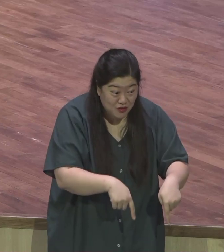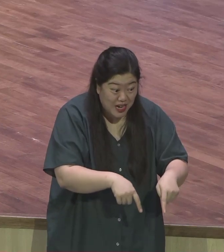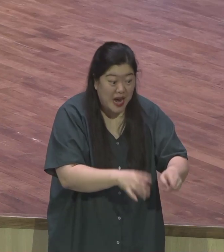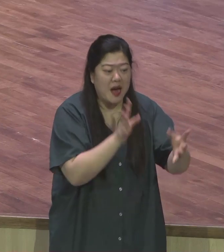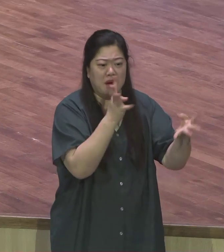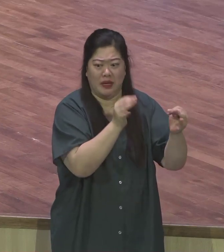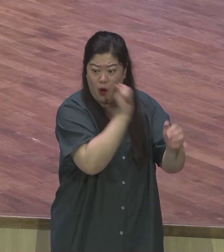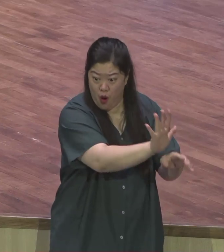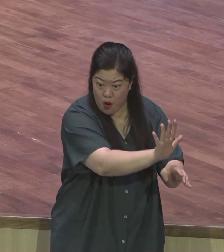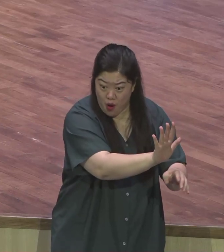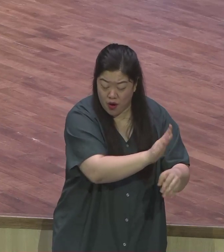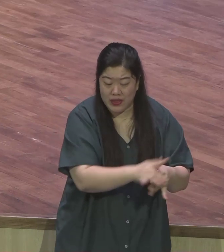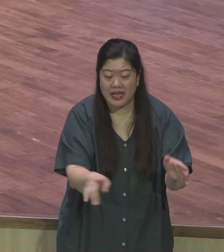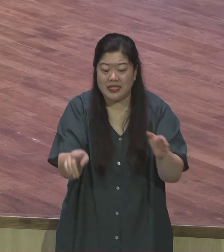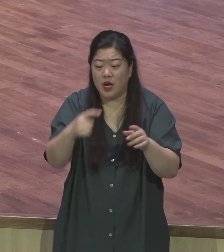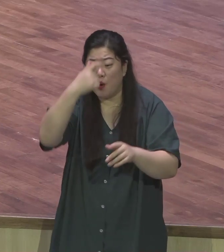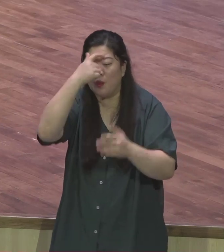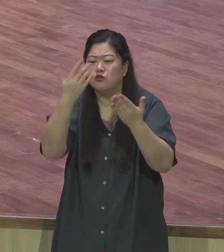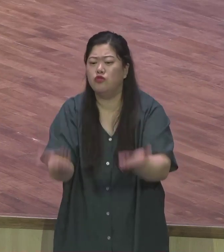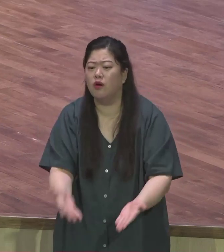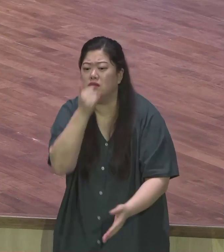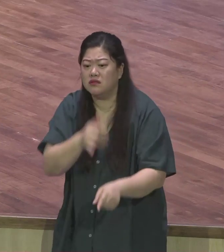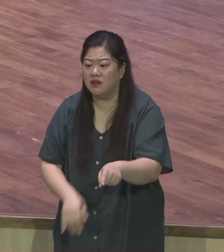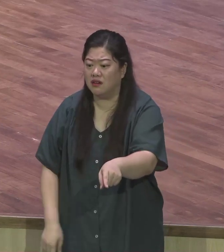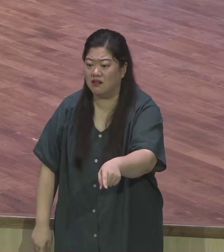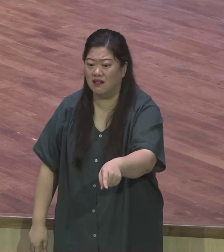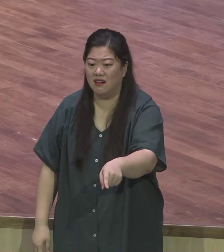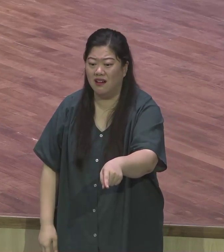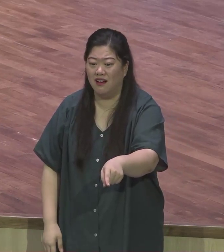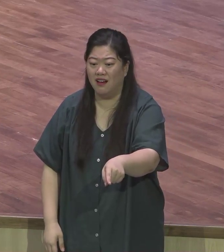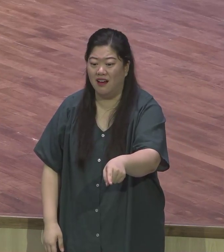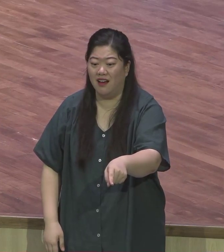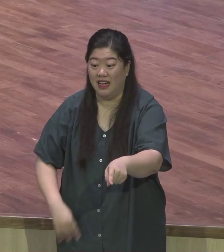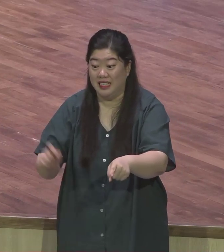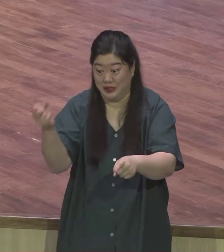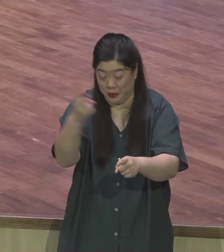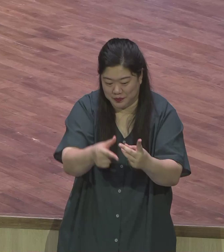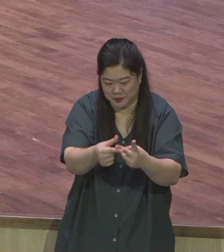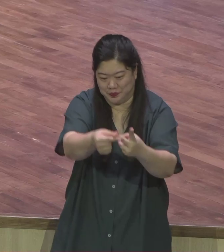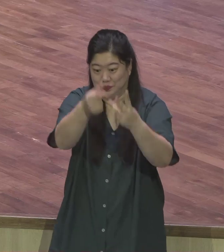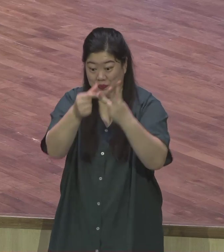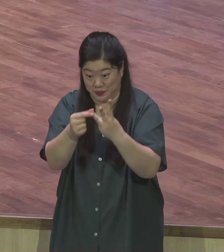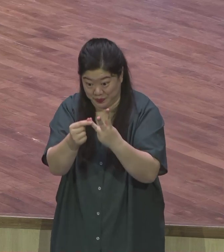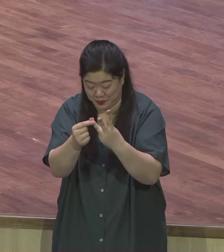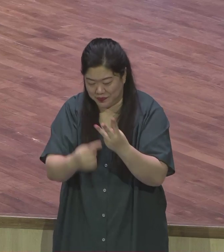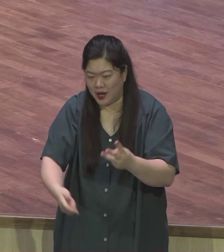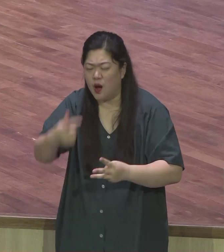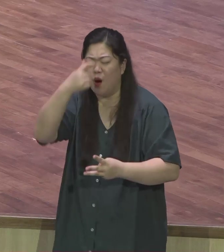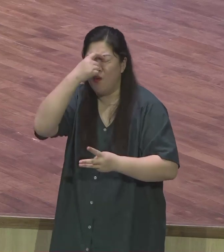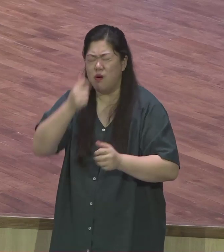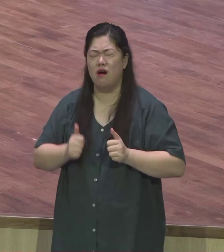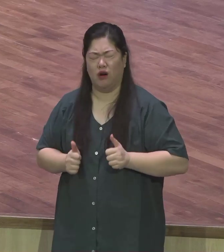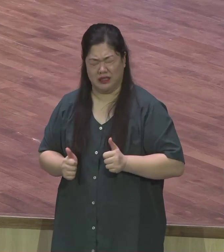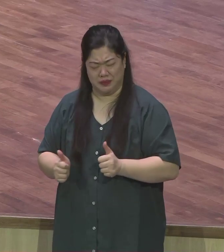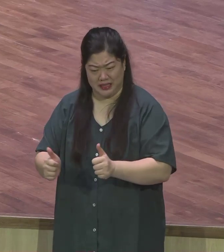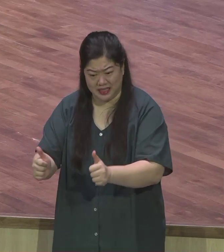만납니다 그리고 세 부류가 누구면 세 번째 부류는 교회를 나름대로 잘 다니는데 복음을 모르고